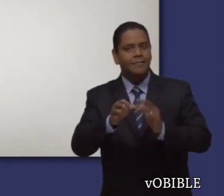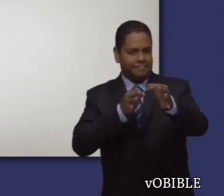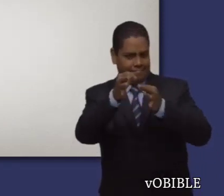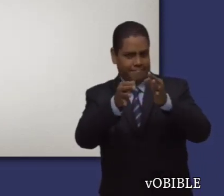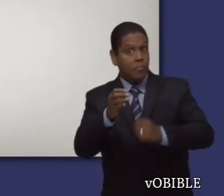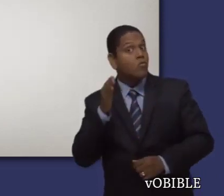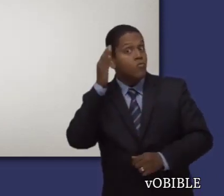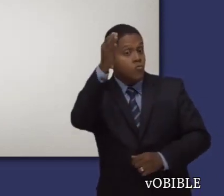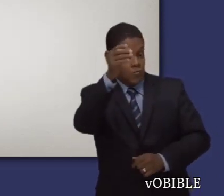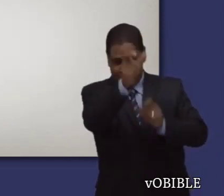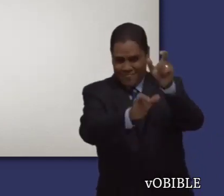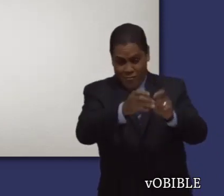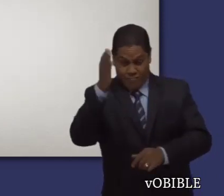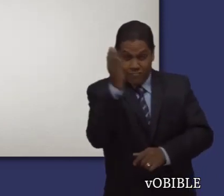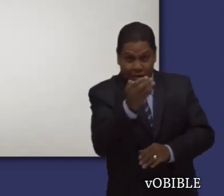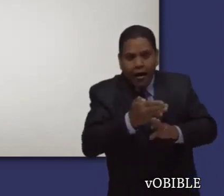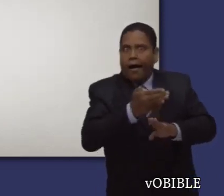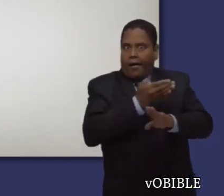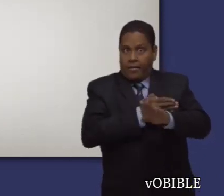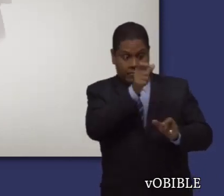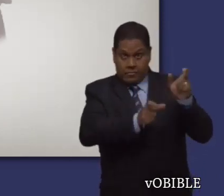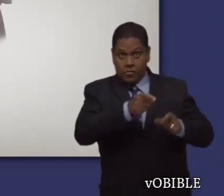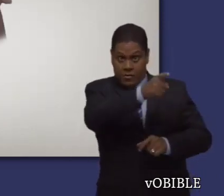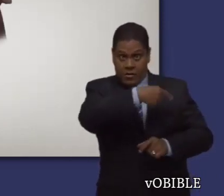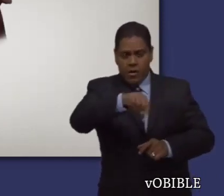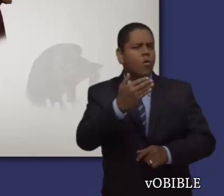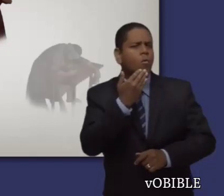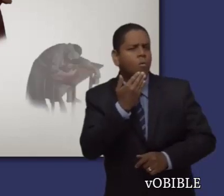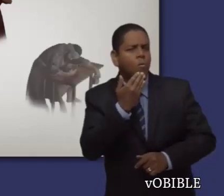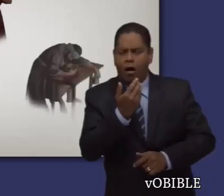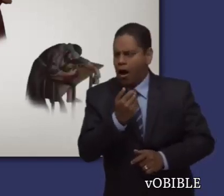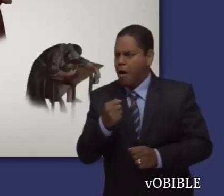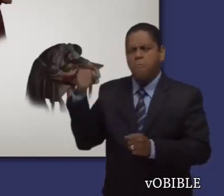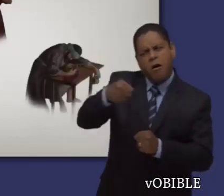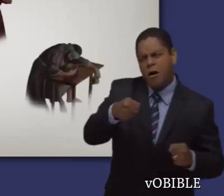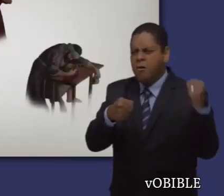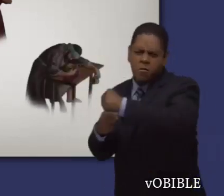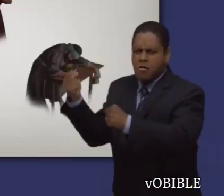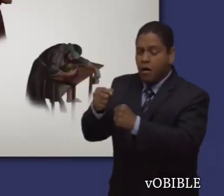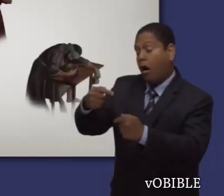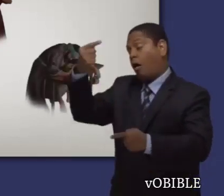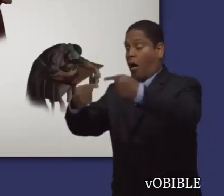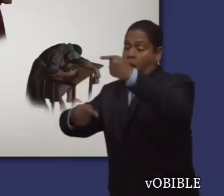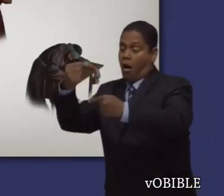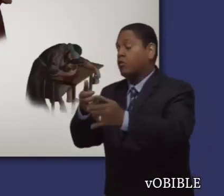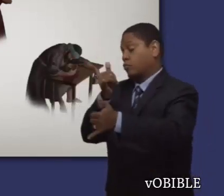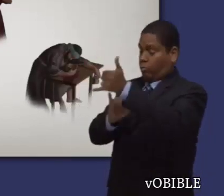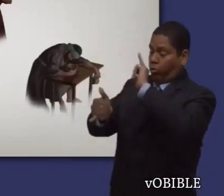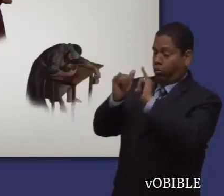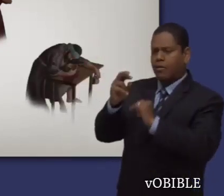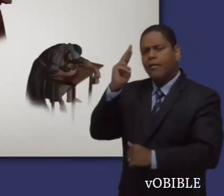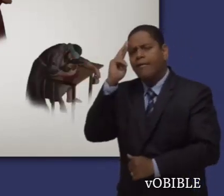En el capítulo 3, Pablo predice cómo sería la mayoría de la gente durante los últimos días del mundo de Satanás.